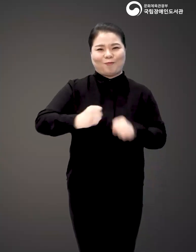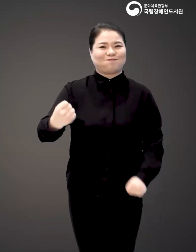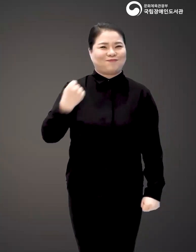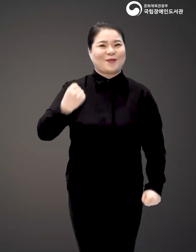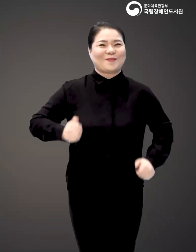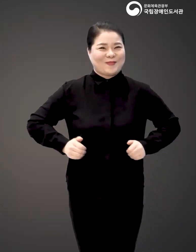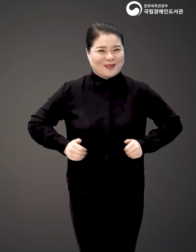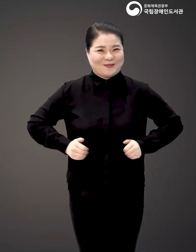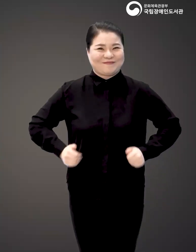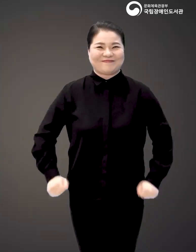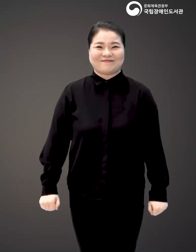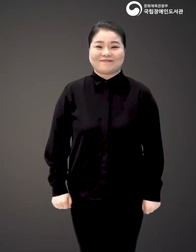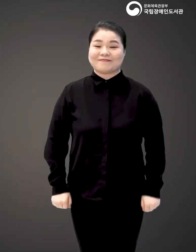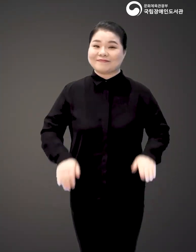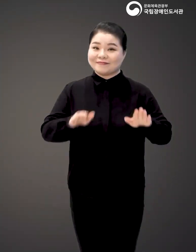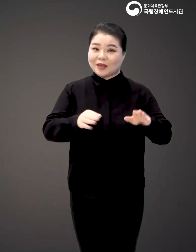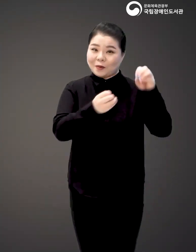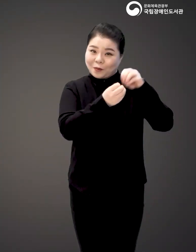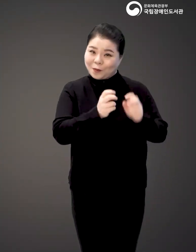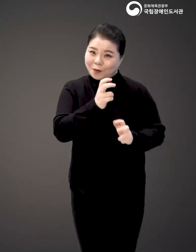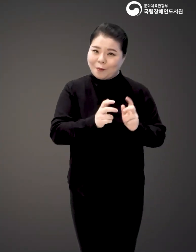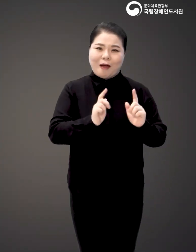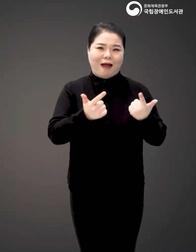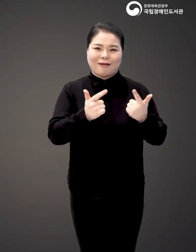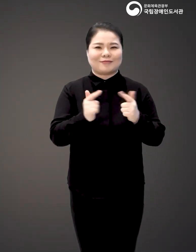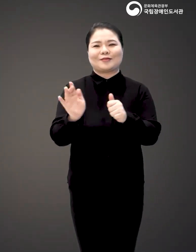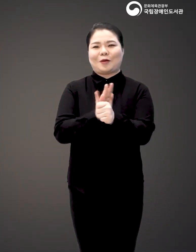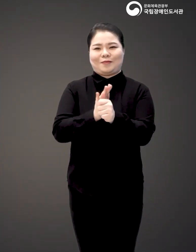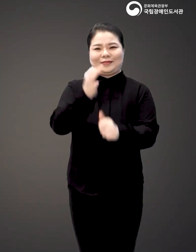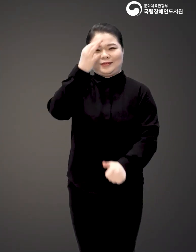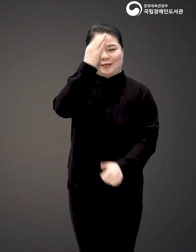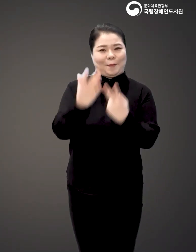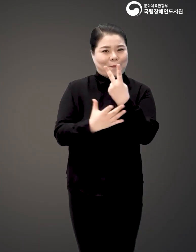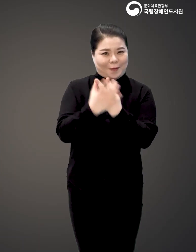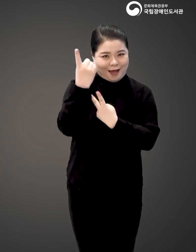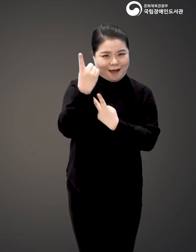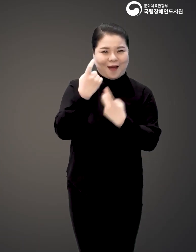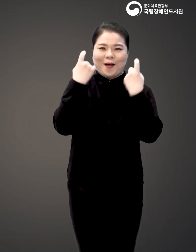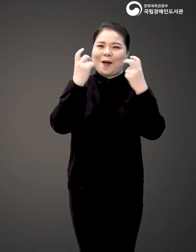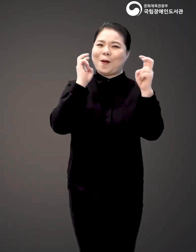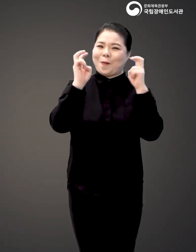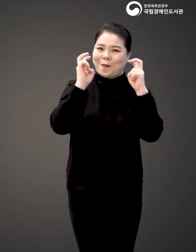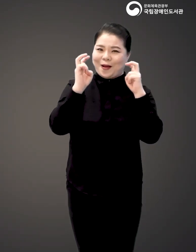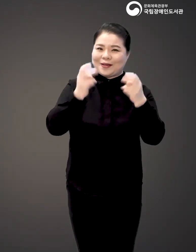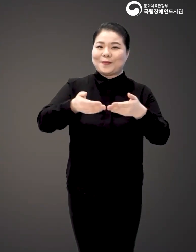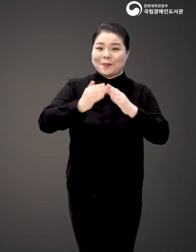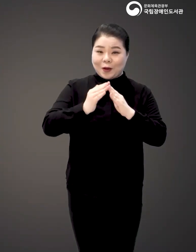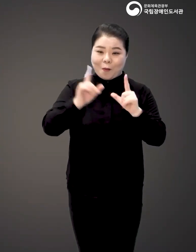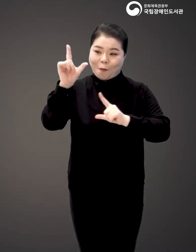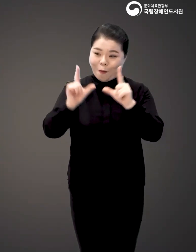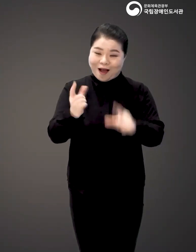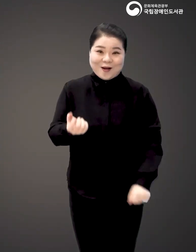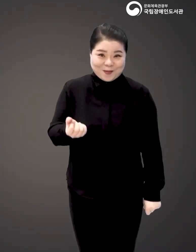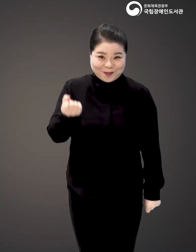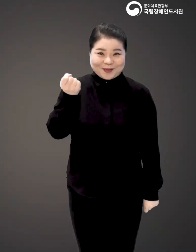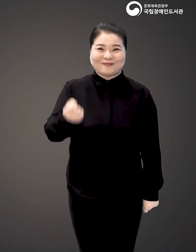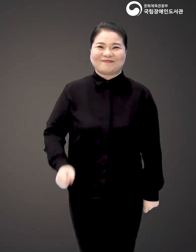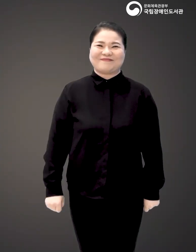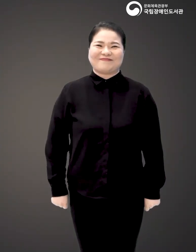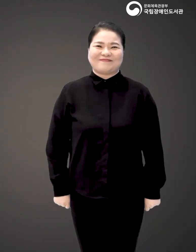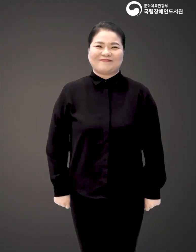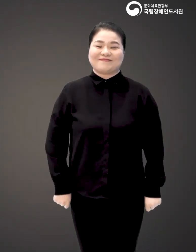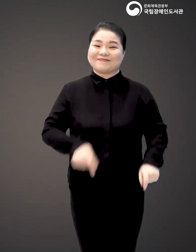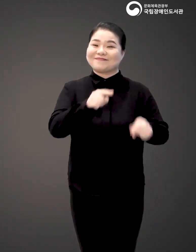필요한데요. 이제는 전통산업이 아닌 서비스와 기술이 용화된 관광 스타트업의 형태를 갖추게 된 것입니다.